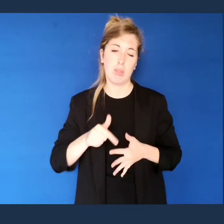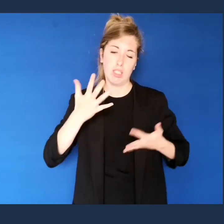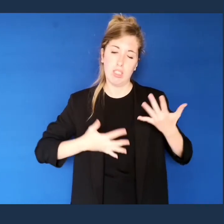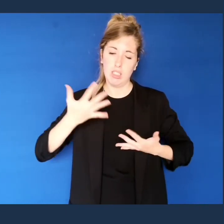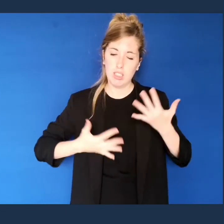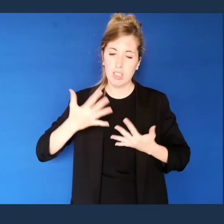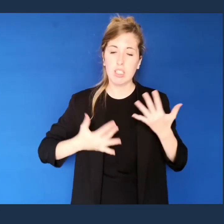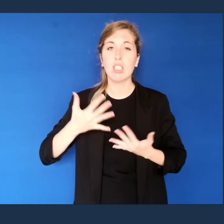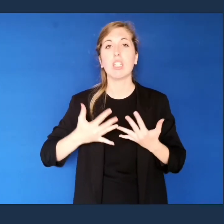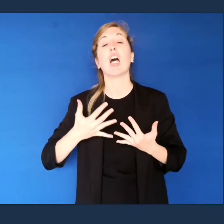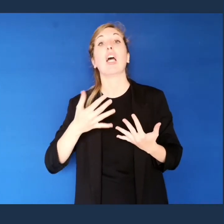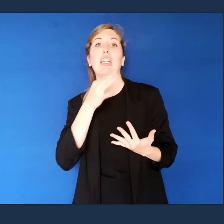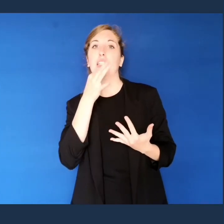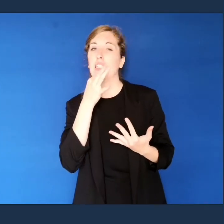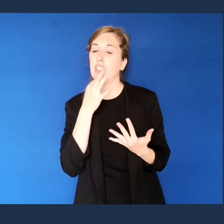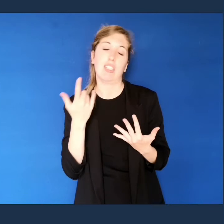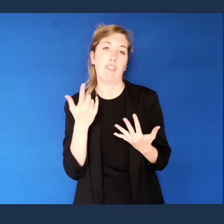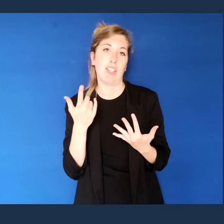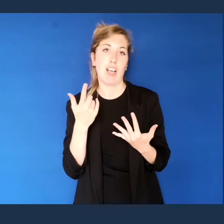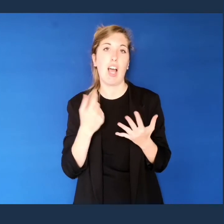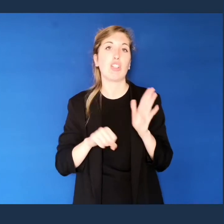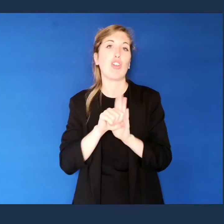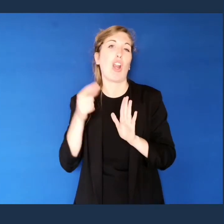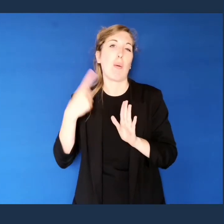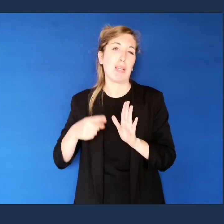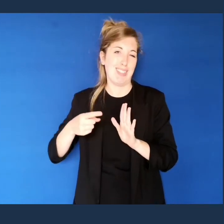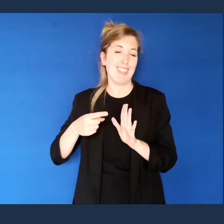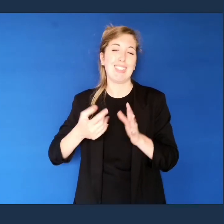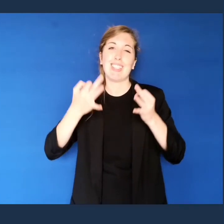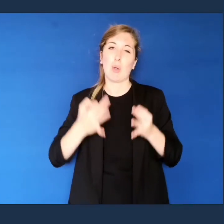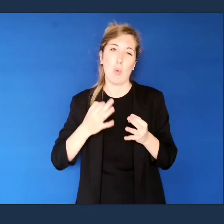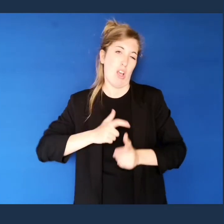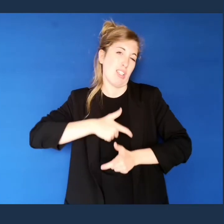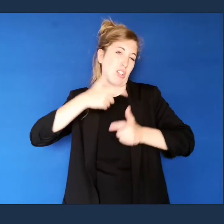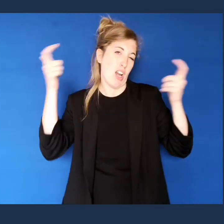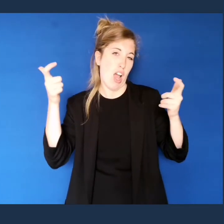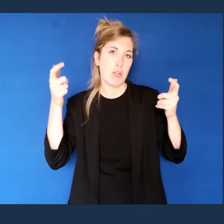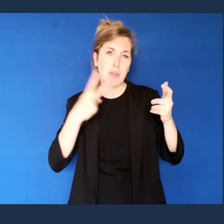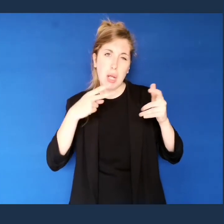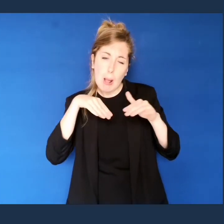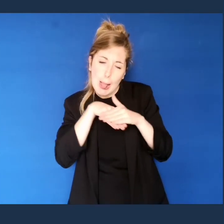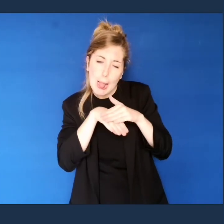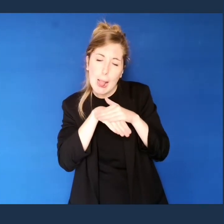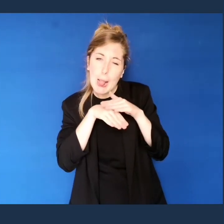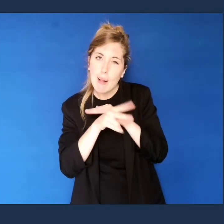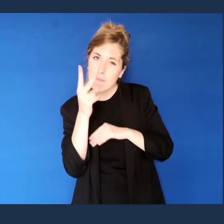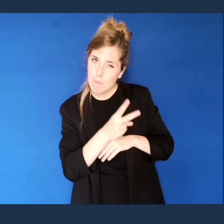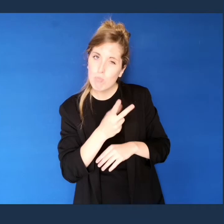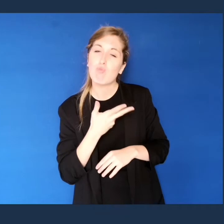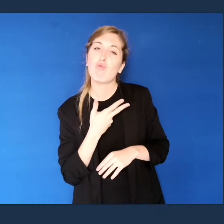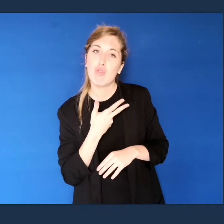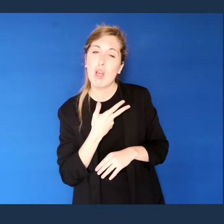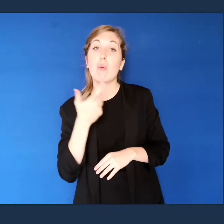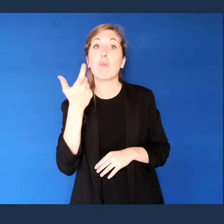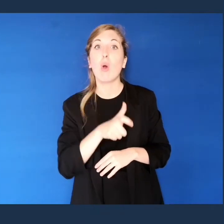Quindi l'aneddoto è probabilmente una storia ingigantita, ma con un fondo di verità. Perché lui capì